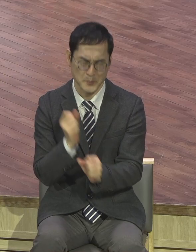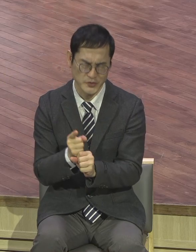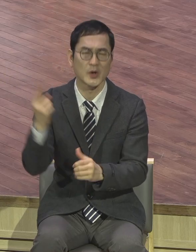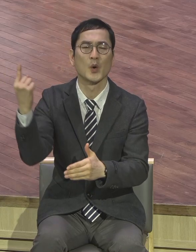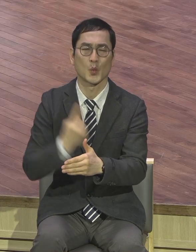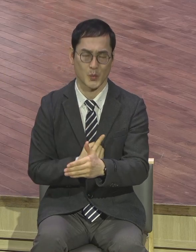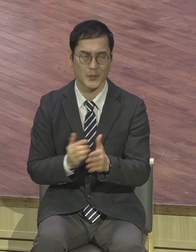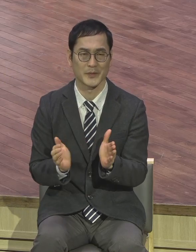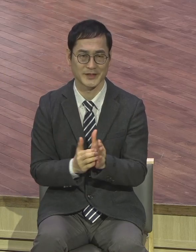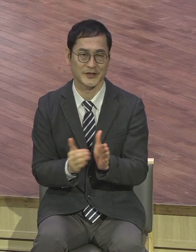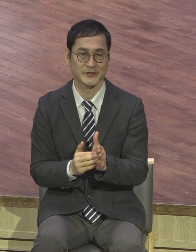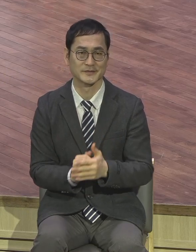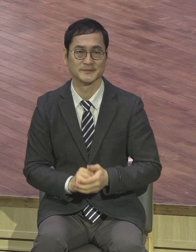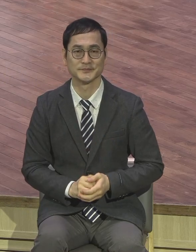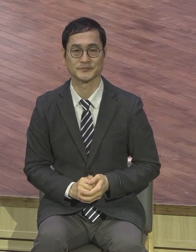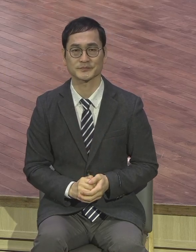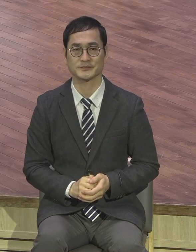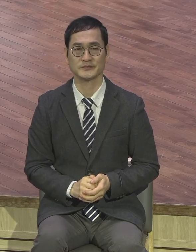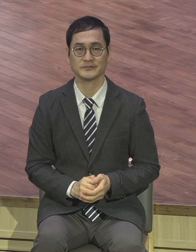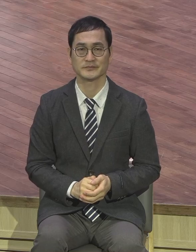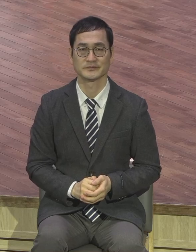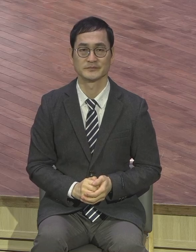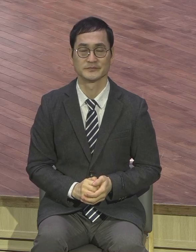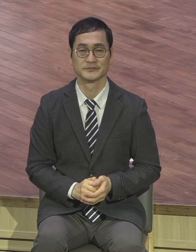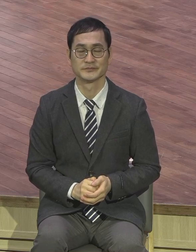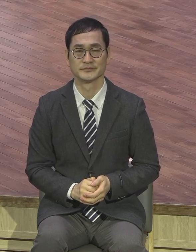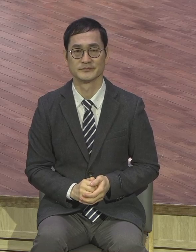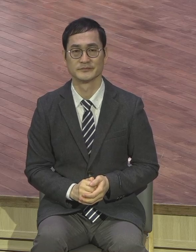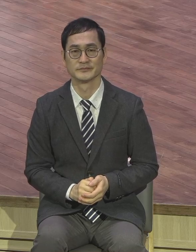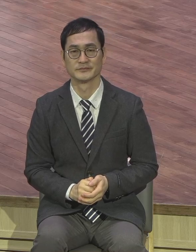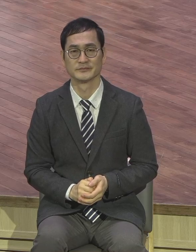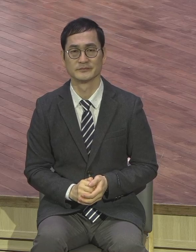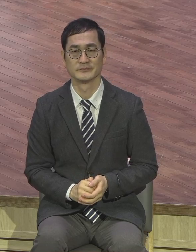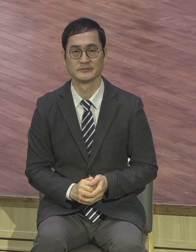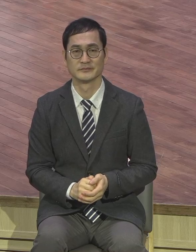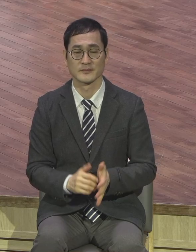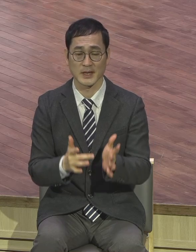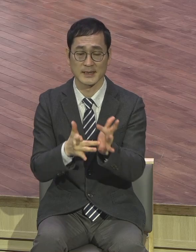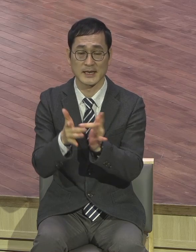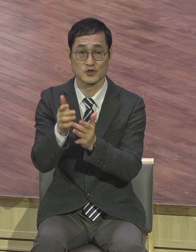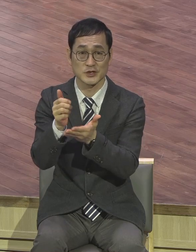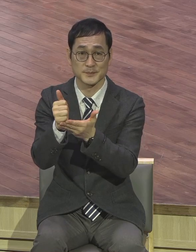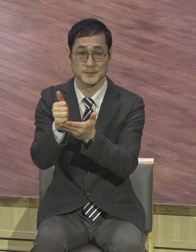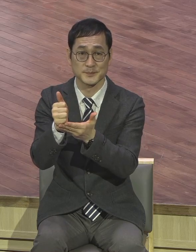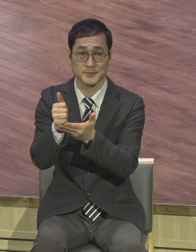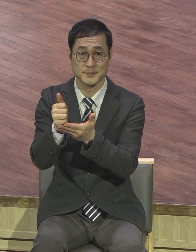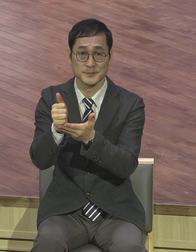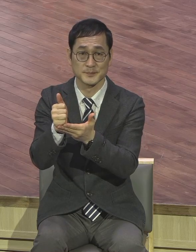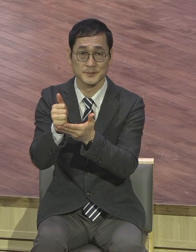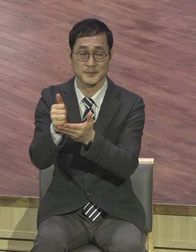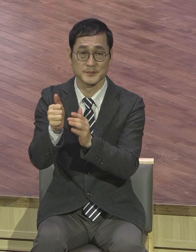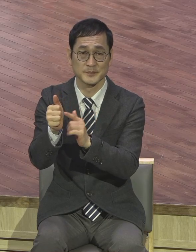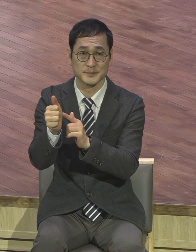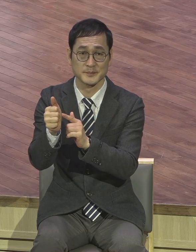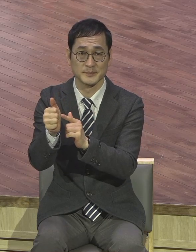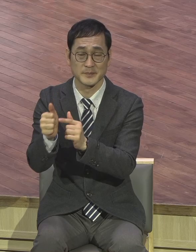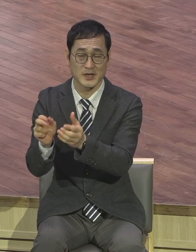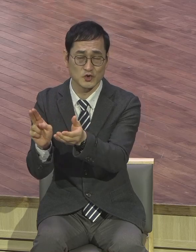예수 그리스도 안에 감춰져 있는 놀라운 축복 이게 사실적으로 맛을 봐야 됩니다.